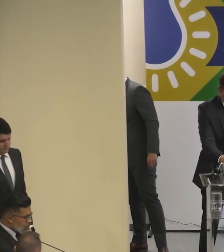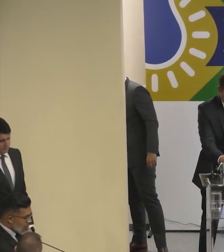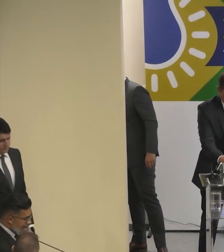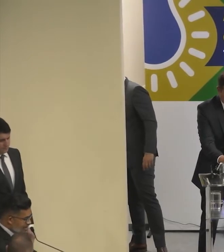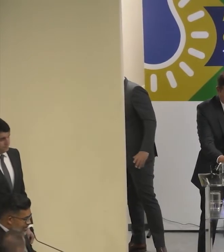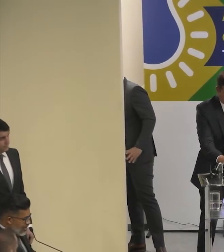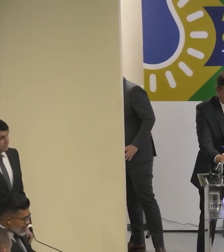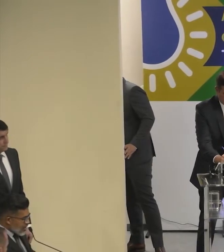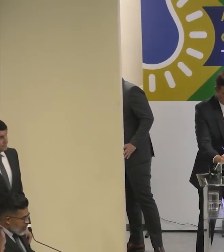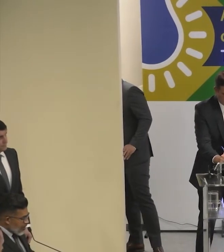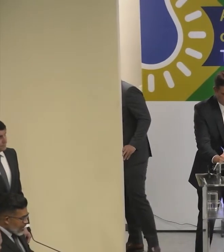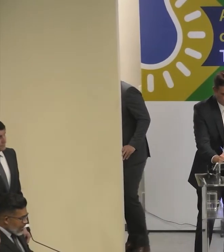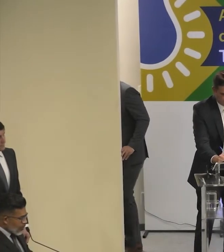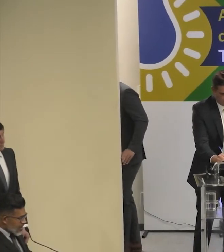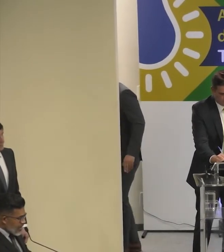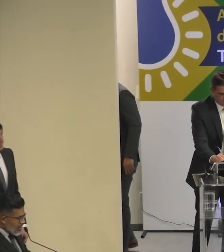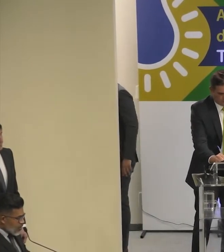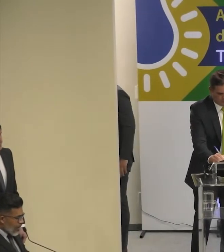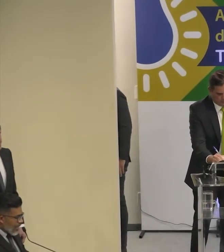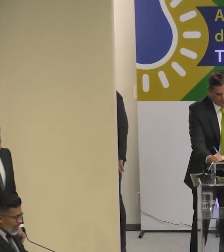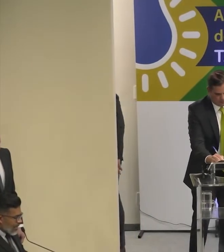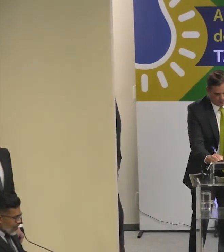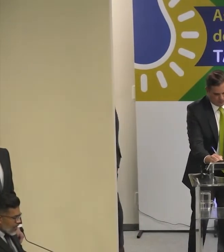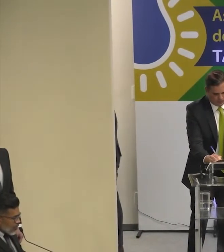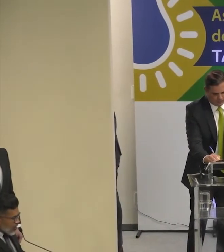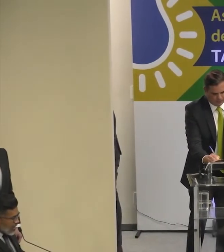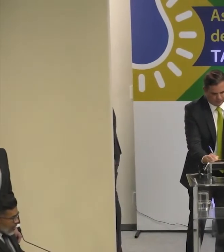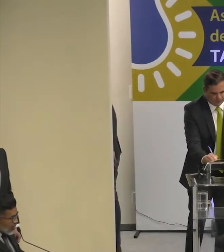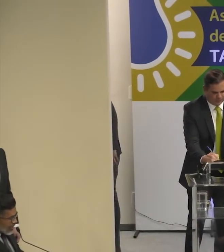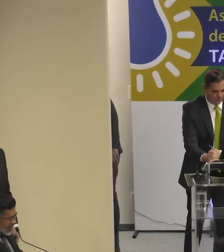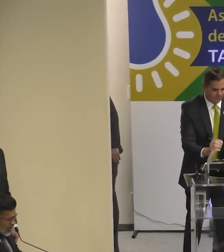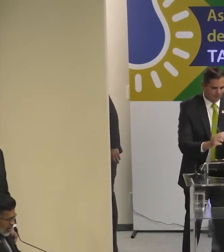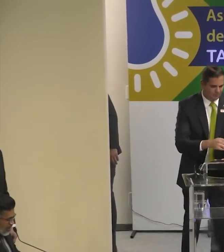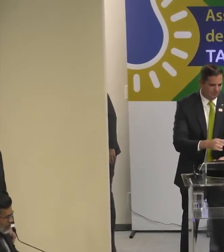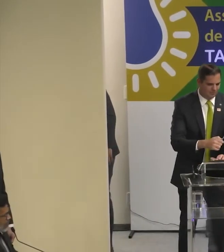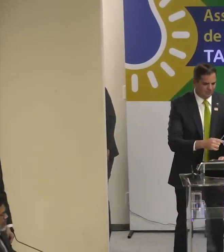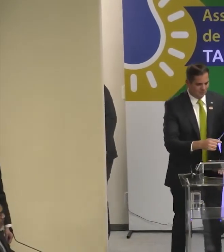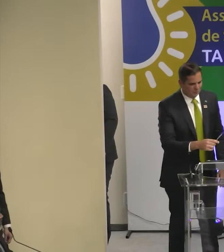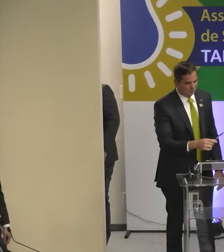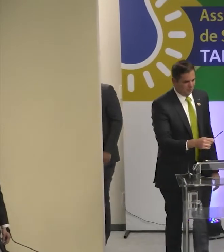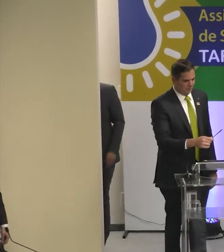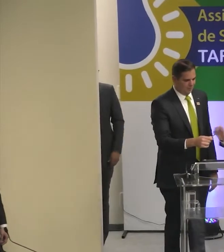programas sociais Simplificando o acesso A tarifa social De energia